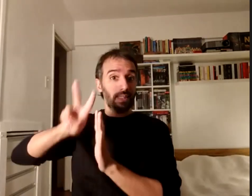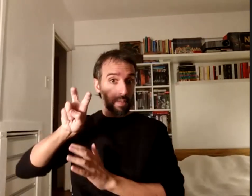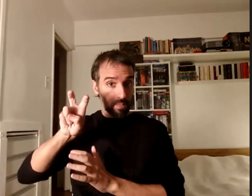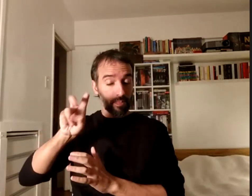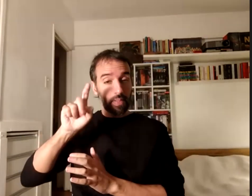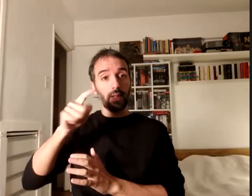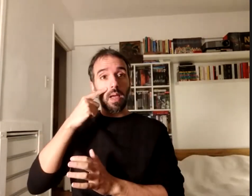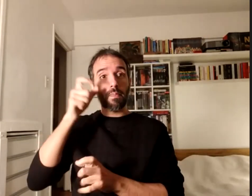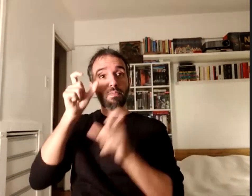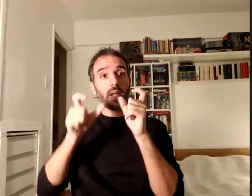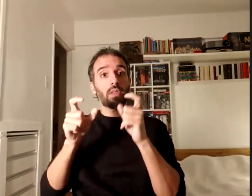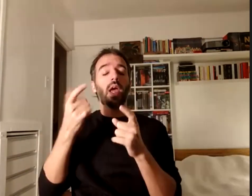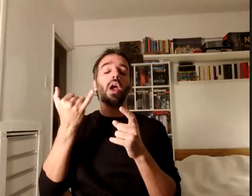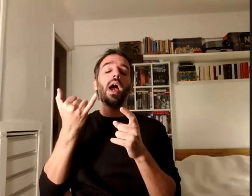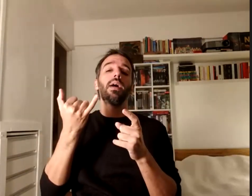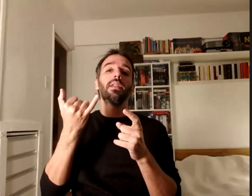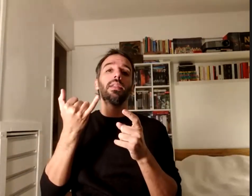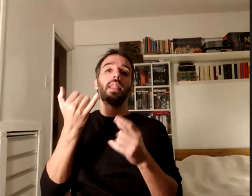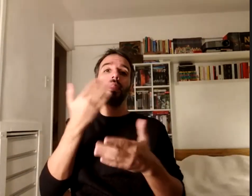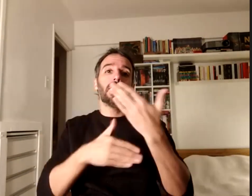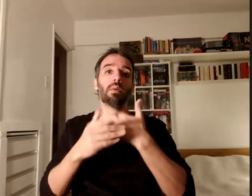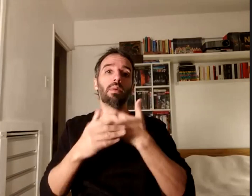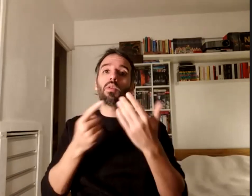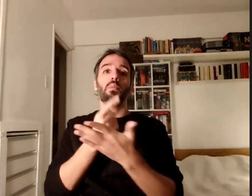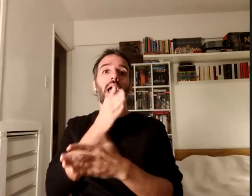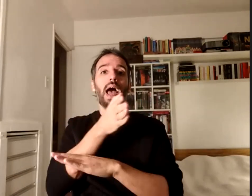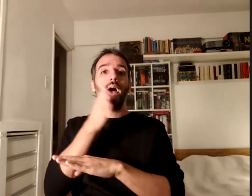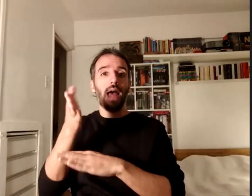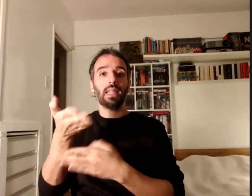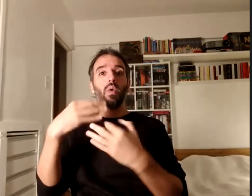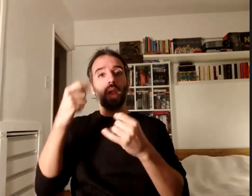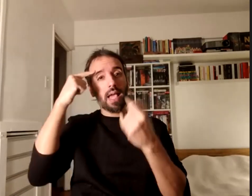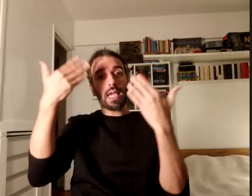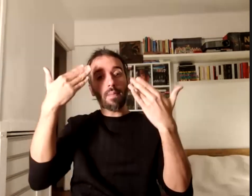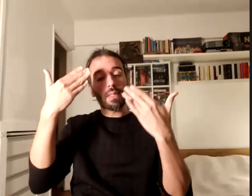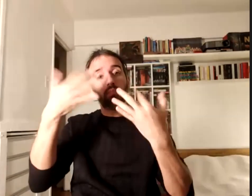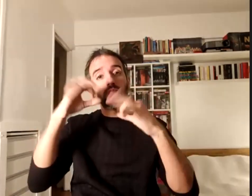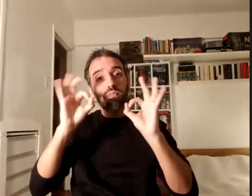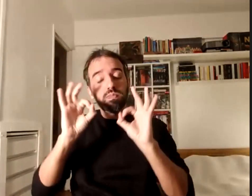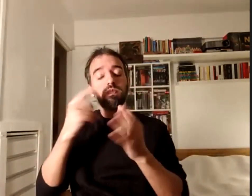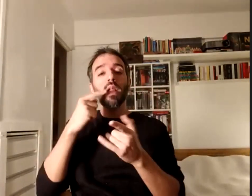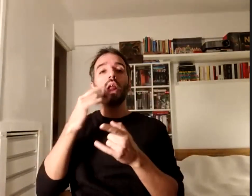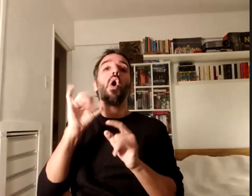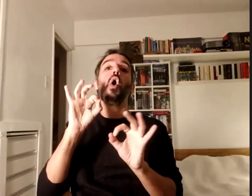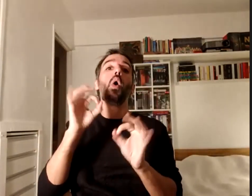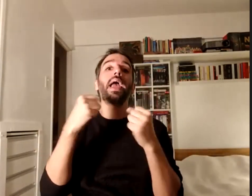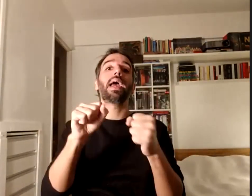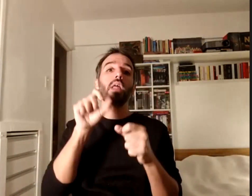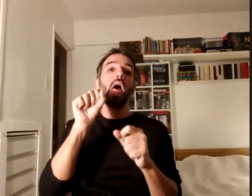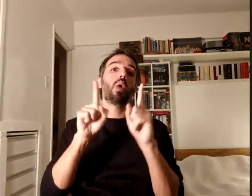discapacidad no accedan a una participación plena en la sociedad o el ejercicio de ciertos derechos por permanecer una mirada individualista